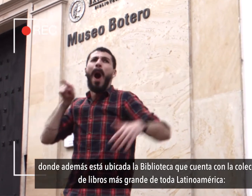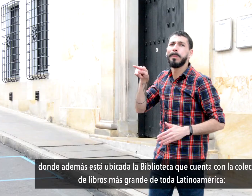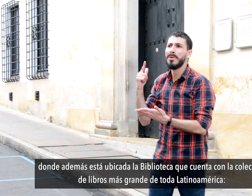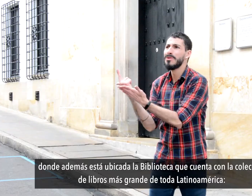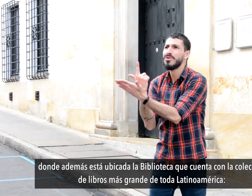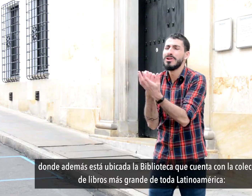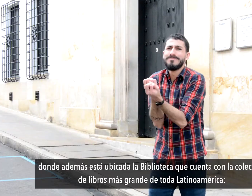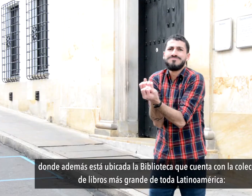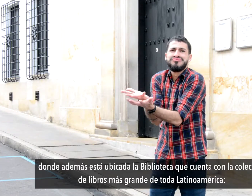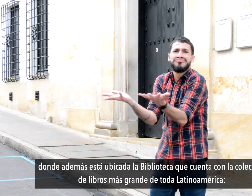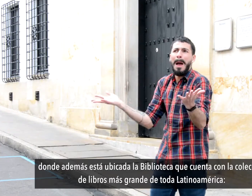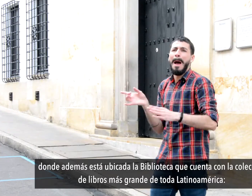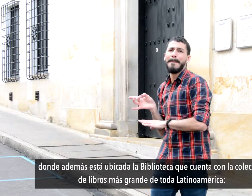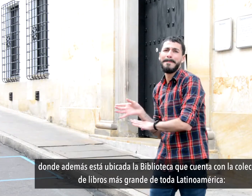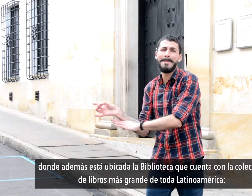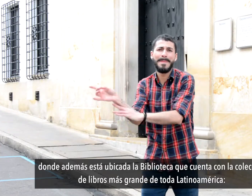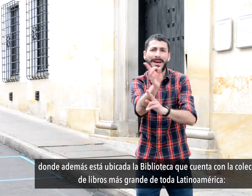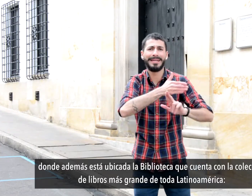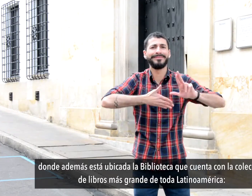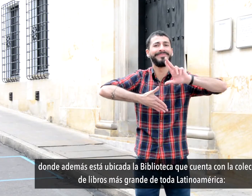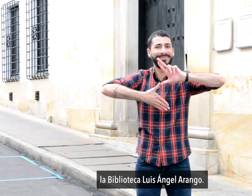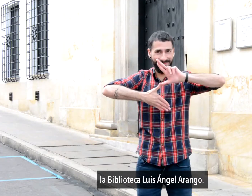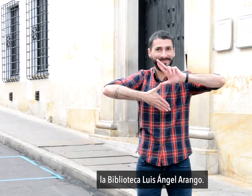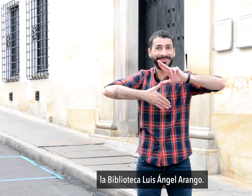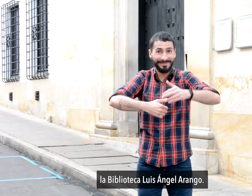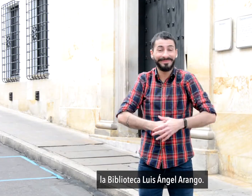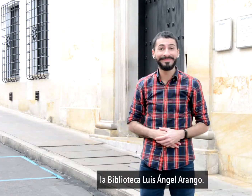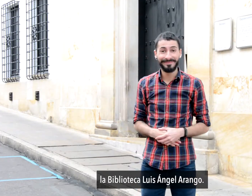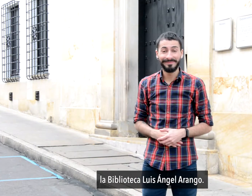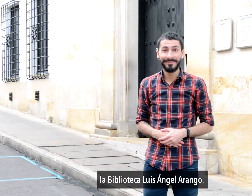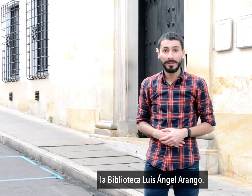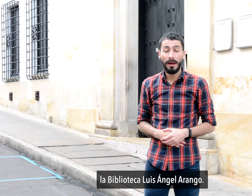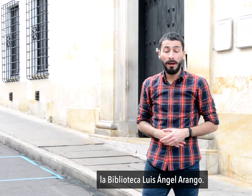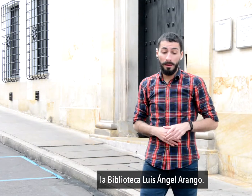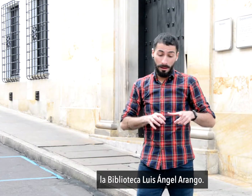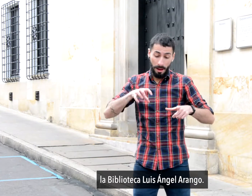la Biblioteca Luis Ángel Arango.